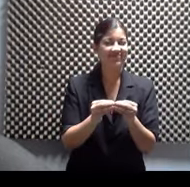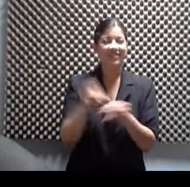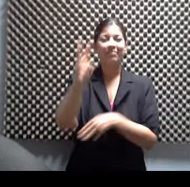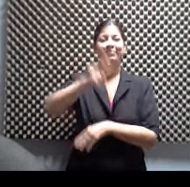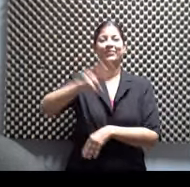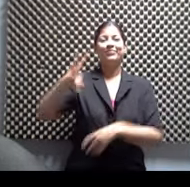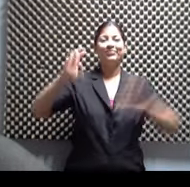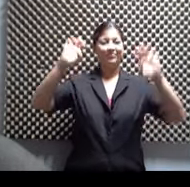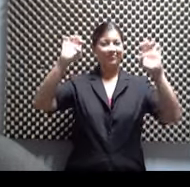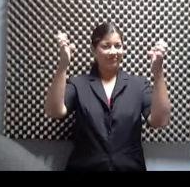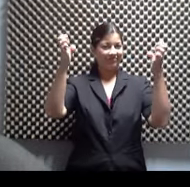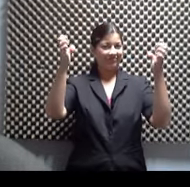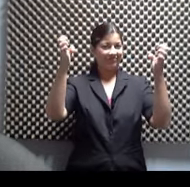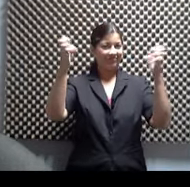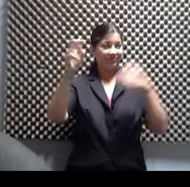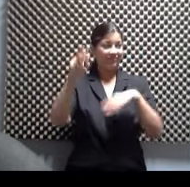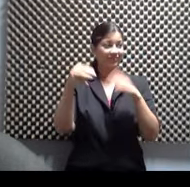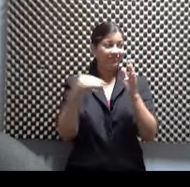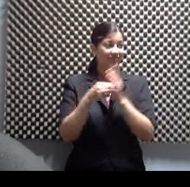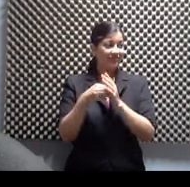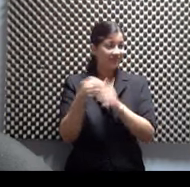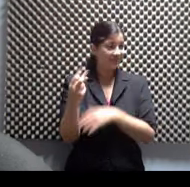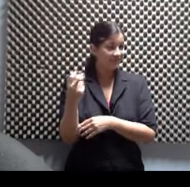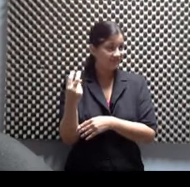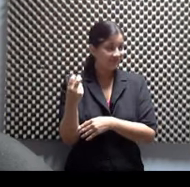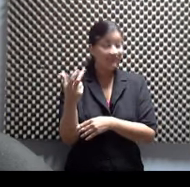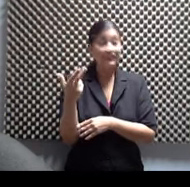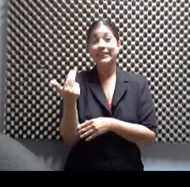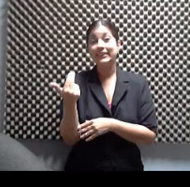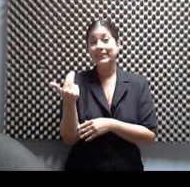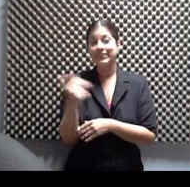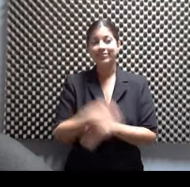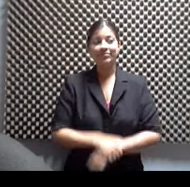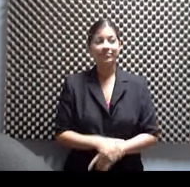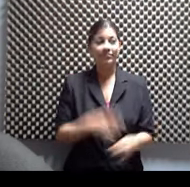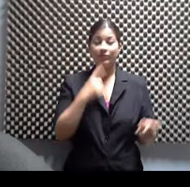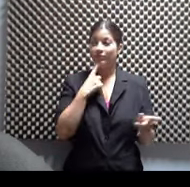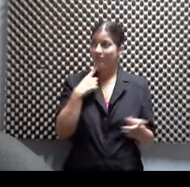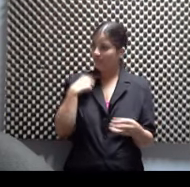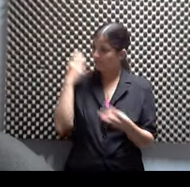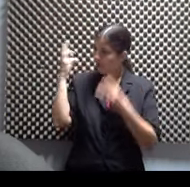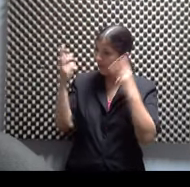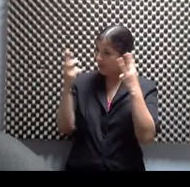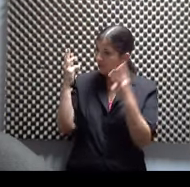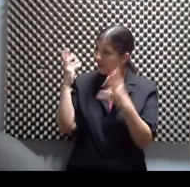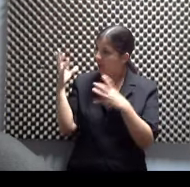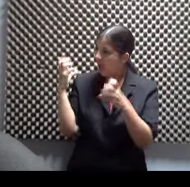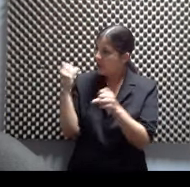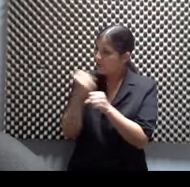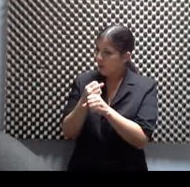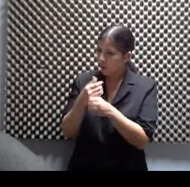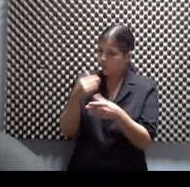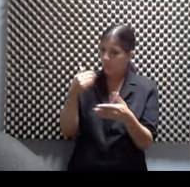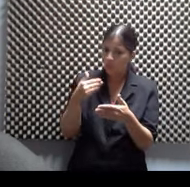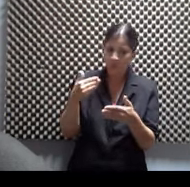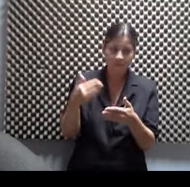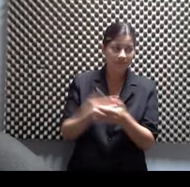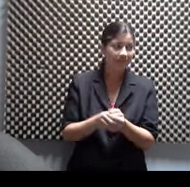de enero de Oye que rápido se está yendo el año. Cállate la boca, cállate. Preocupante, ¿verdad? Unas gracias muy